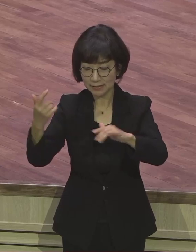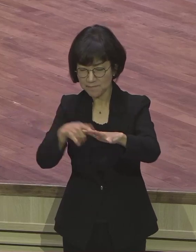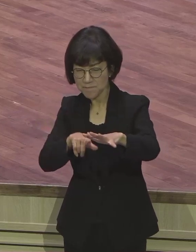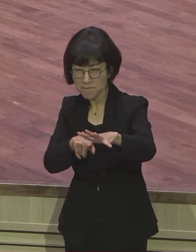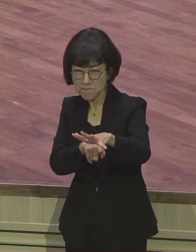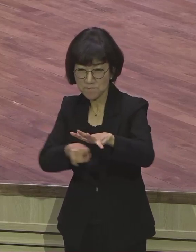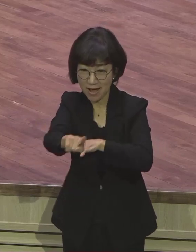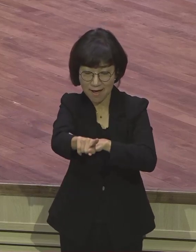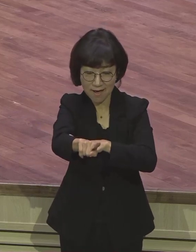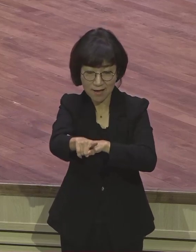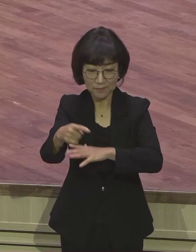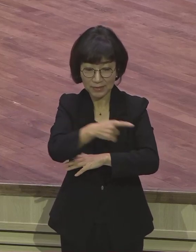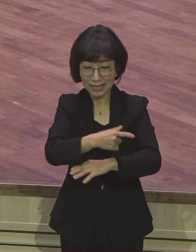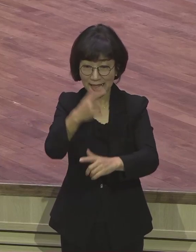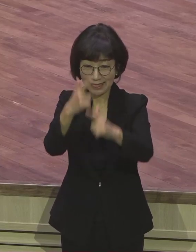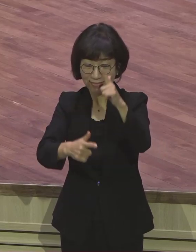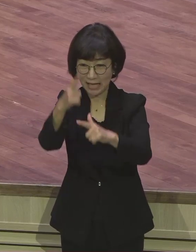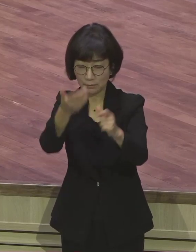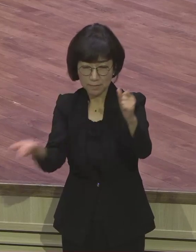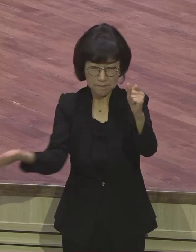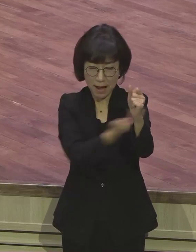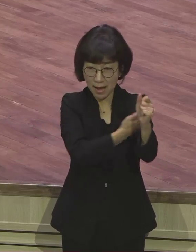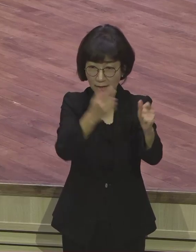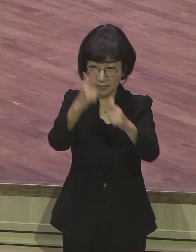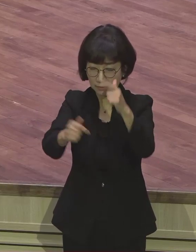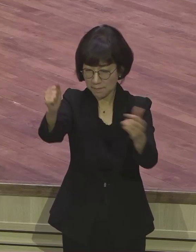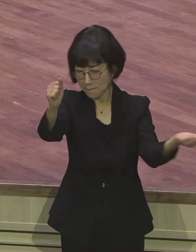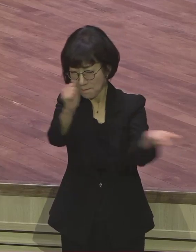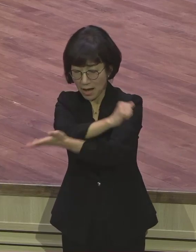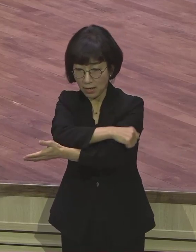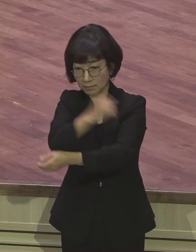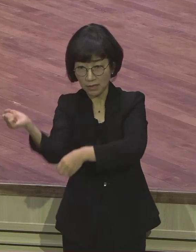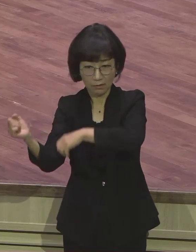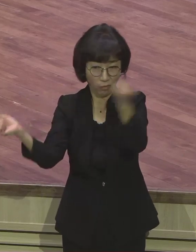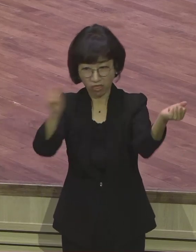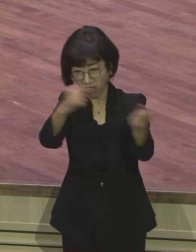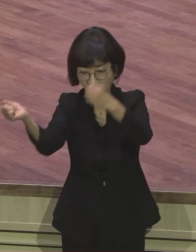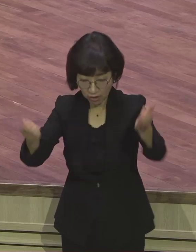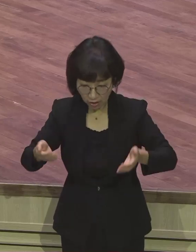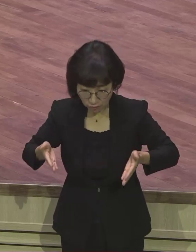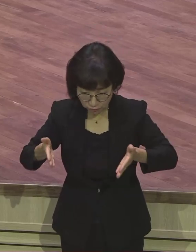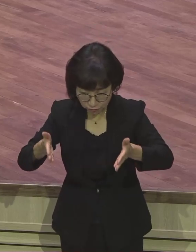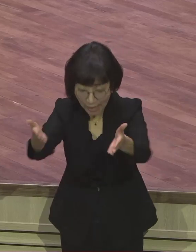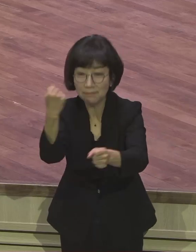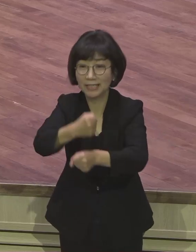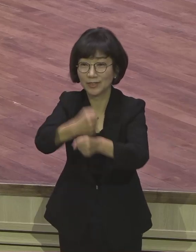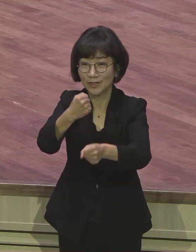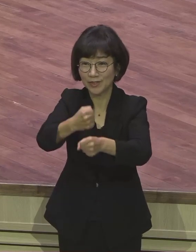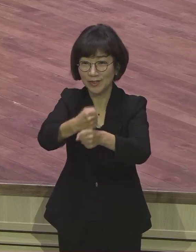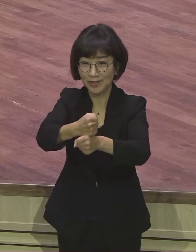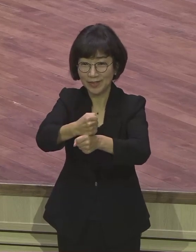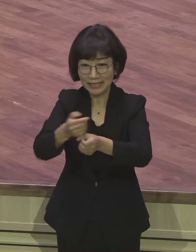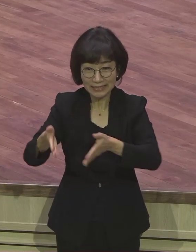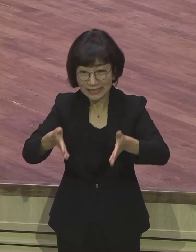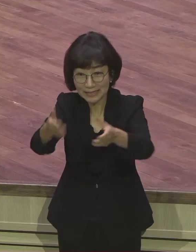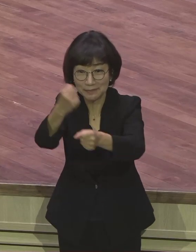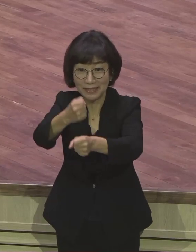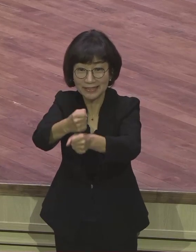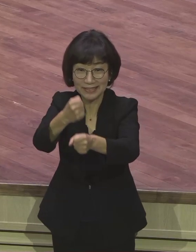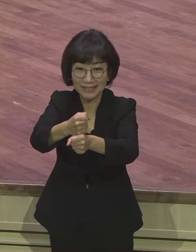무슨 말인가 하면 그 당시에 죽으로 공병대. 공병대가 사용하던 용어의 앞에 장애물이